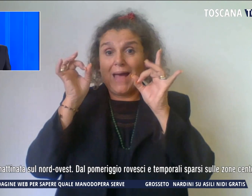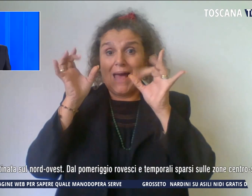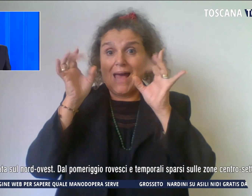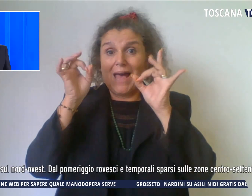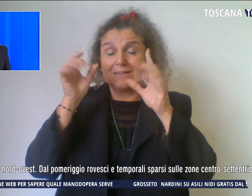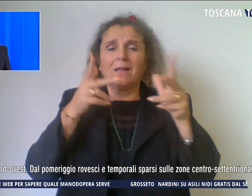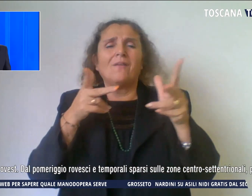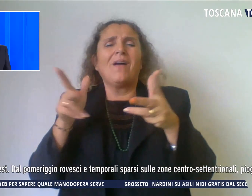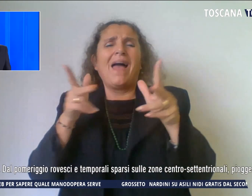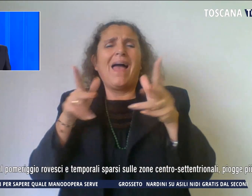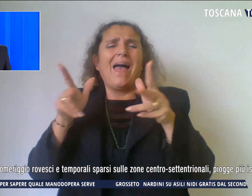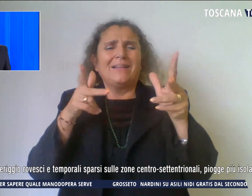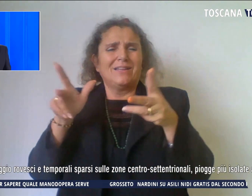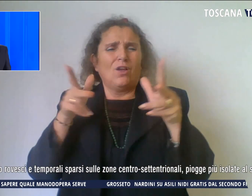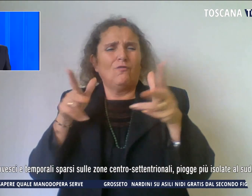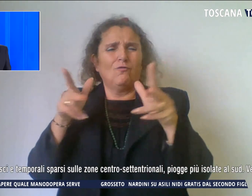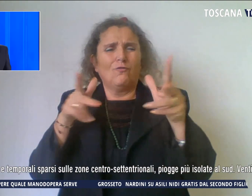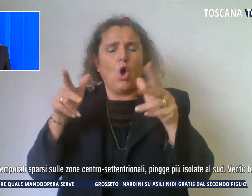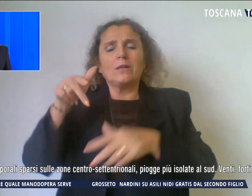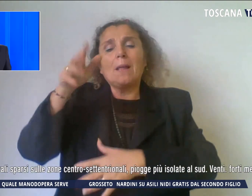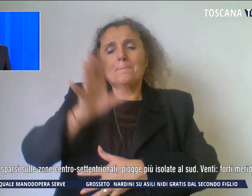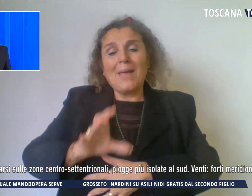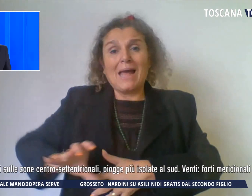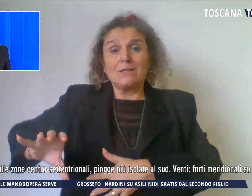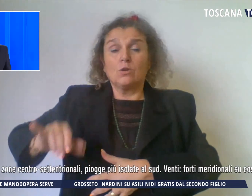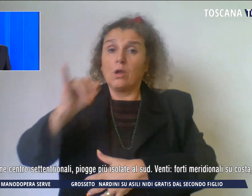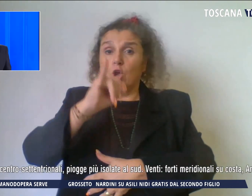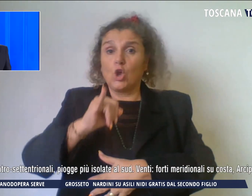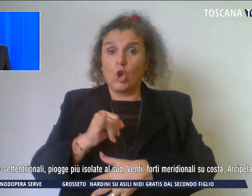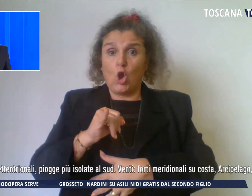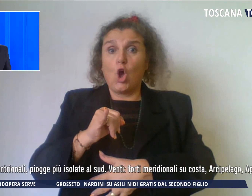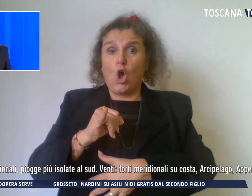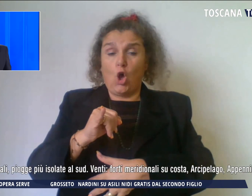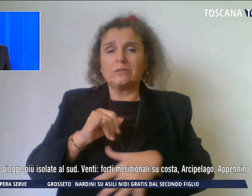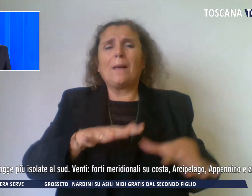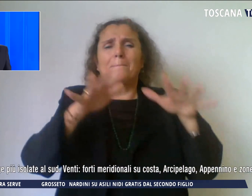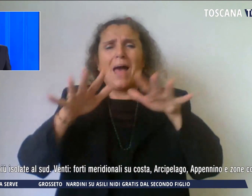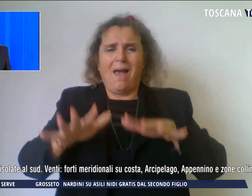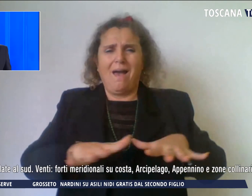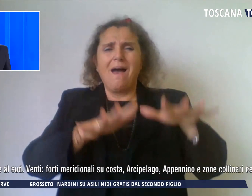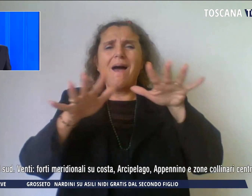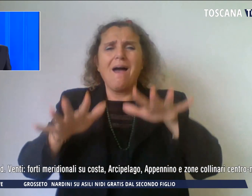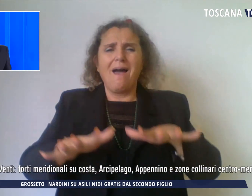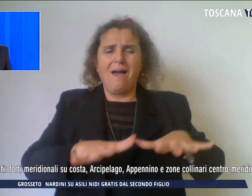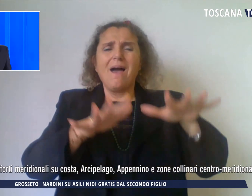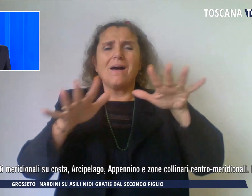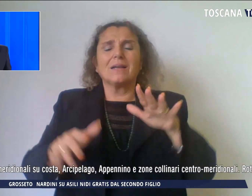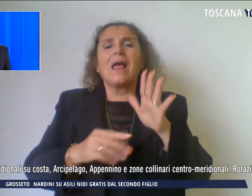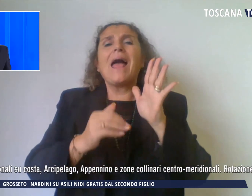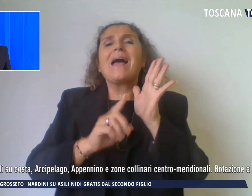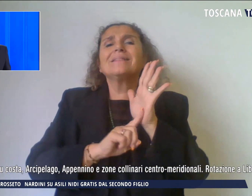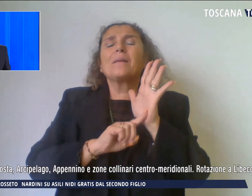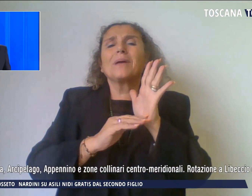forti meridionali soprattutto sulla costa. i mari sono molto mossi mentre le temperature sono in ulteriore